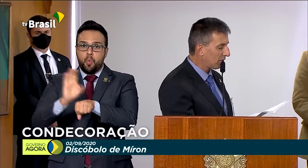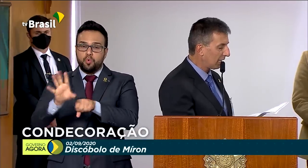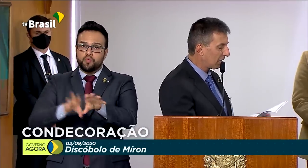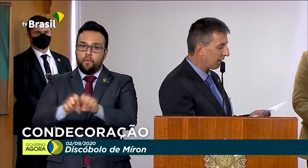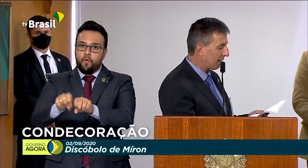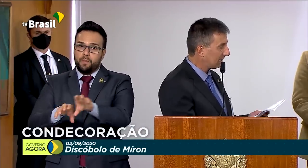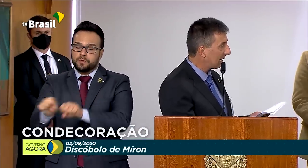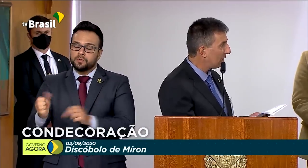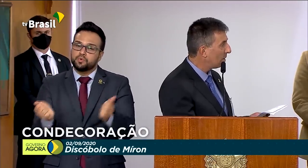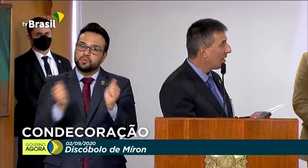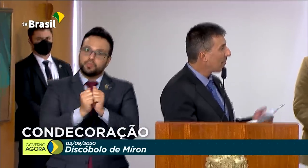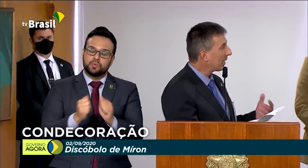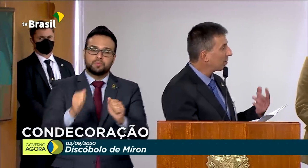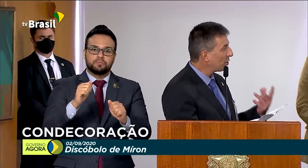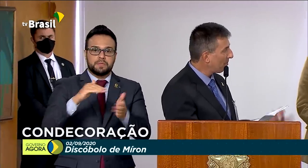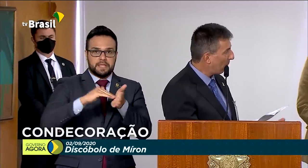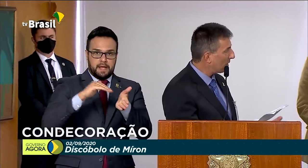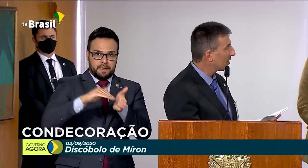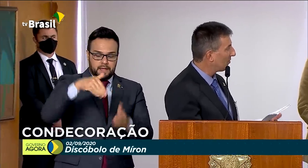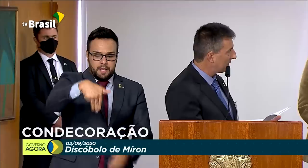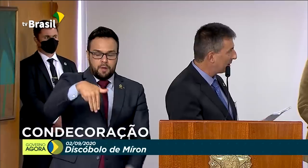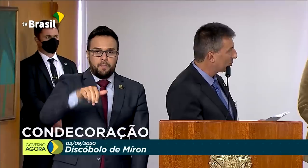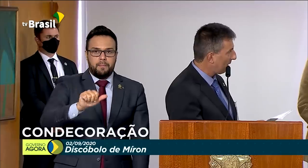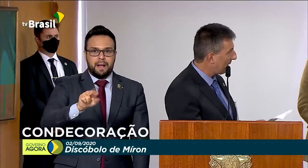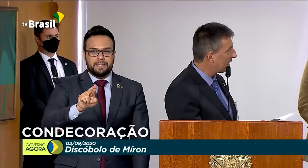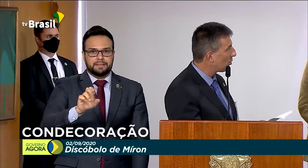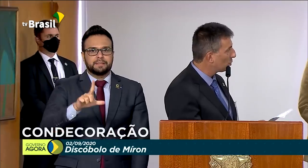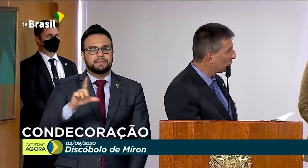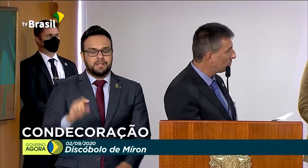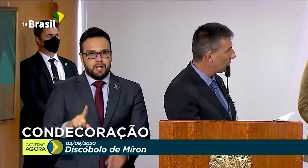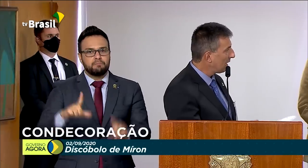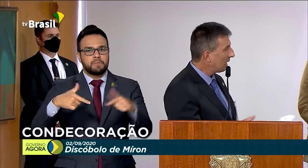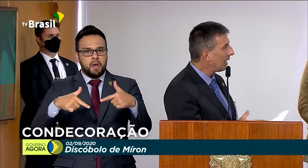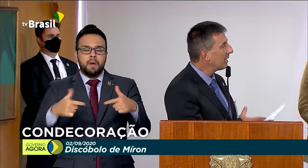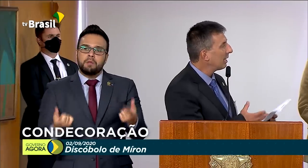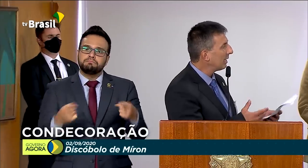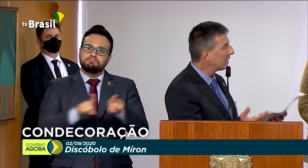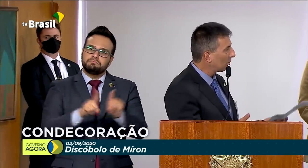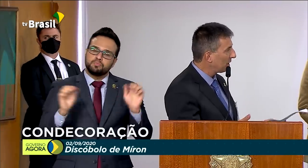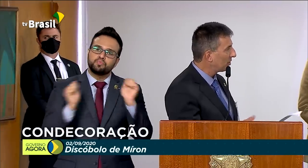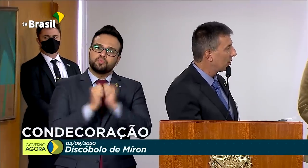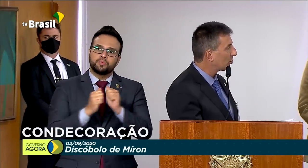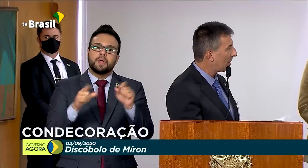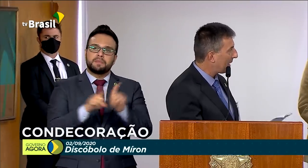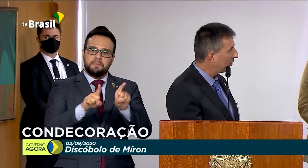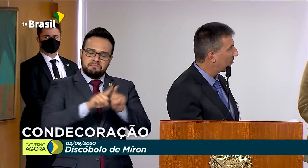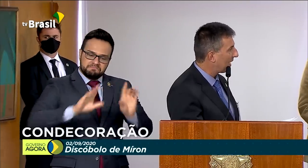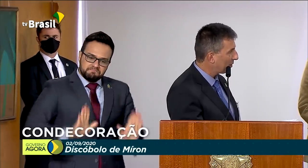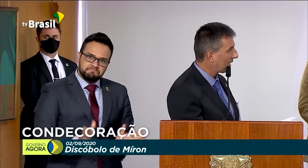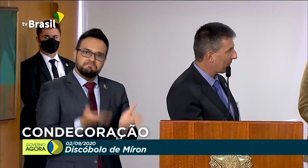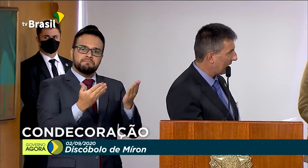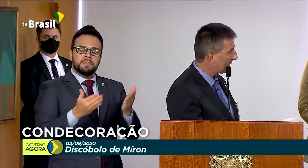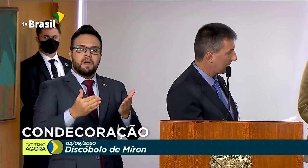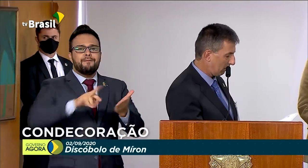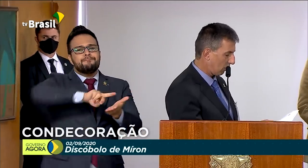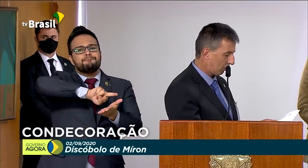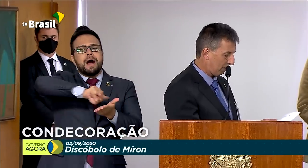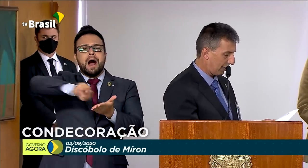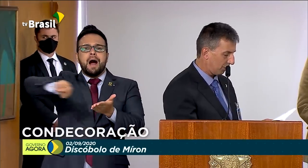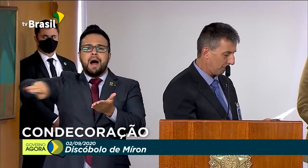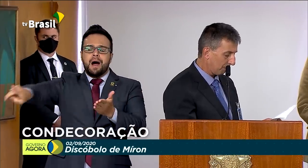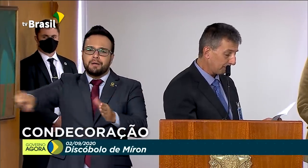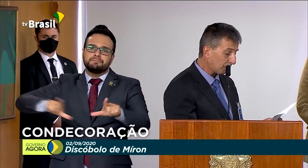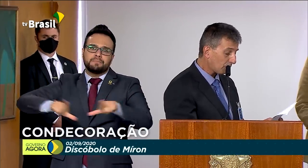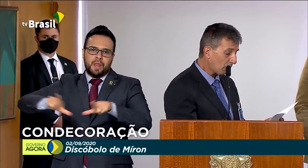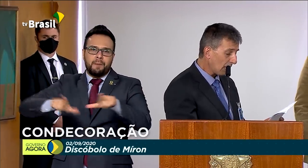ao trabalho do secretário Marcelo, para que a gente possa fazer um trabalho em conjunto e aí enaltecer o trabalho de vários atletas aqui no